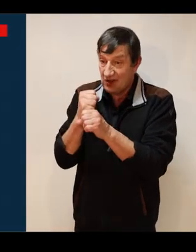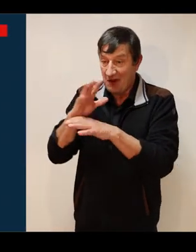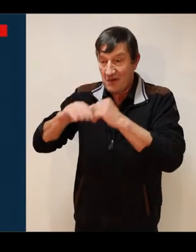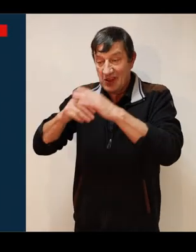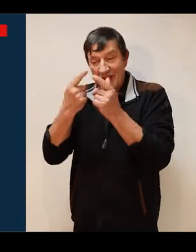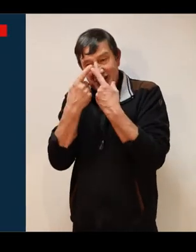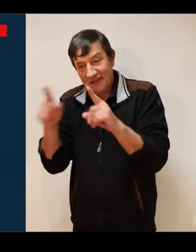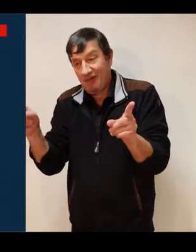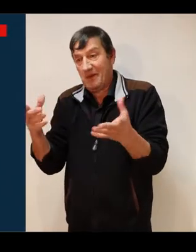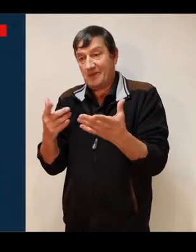différent du précédent.